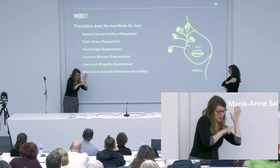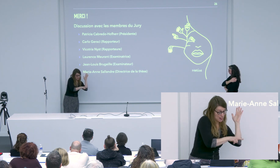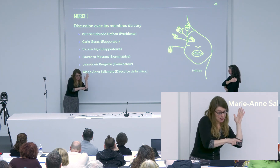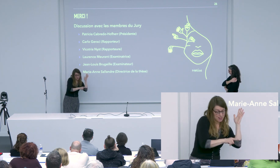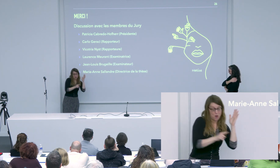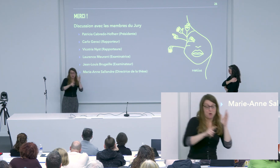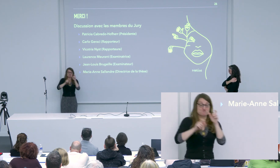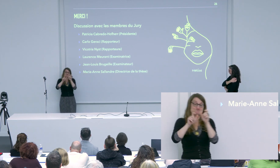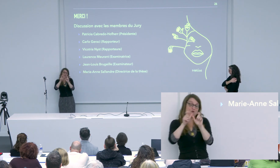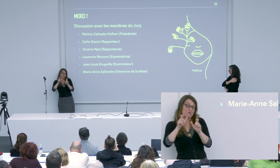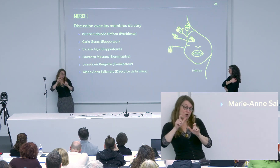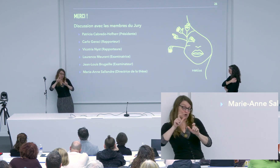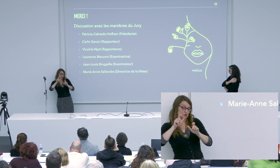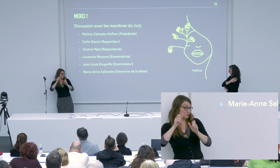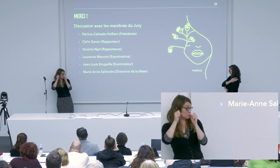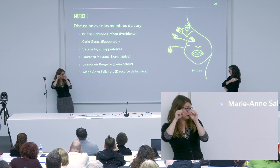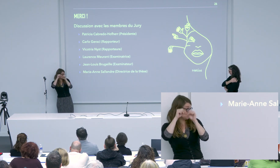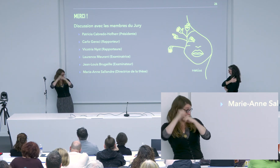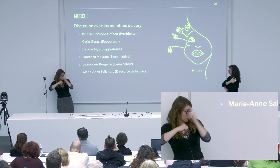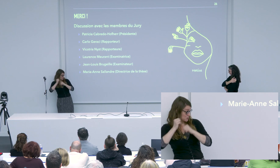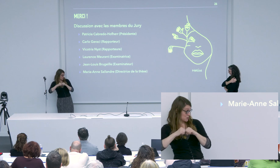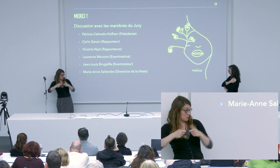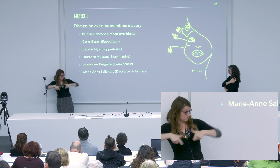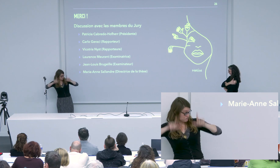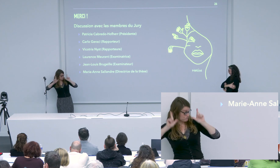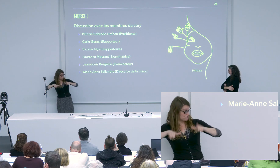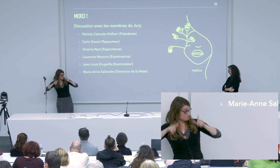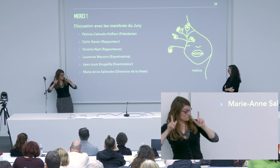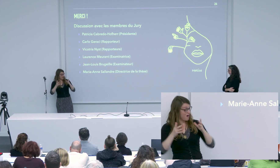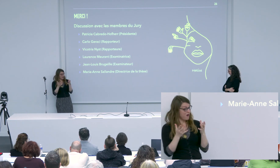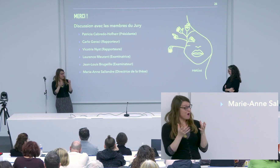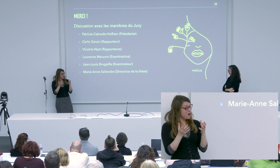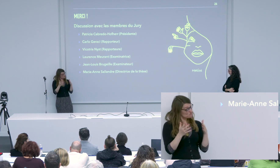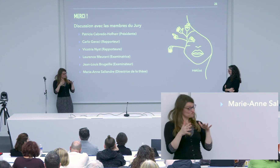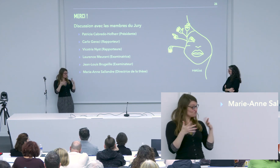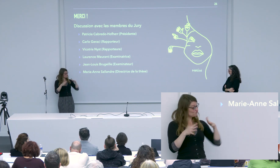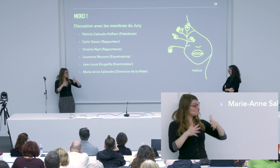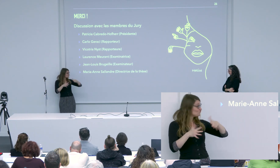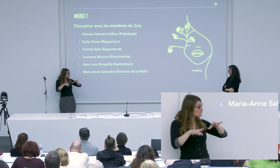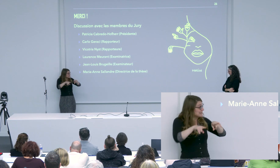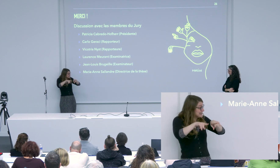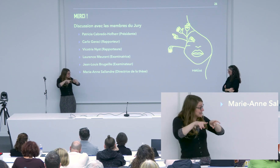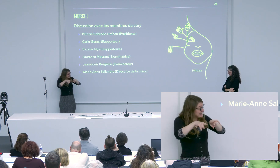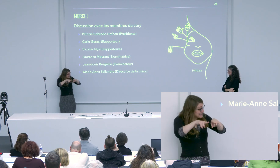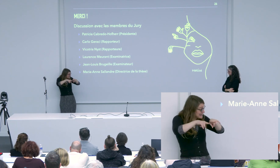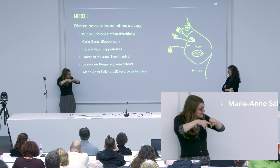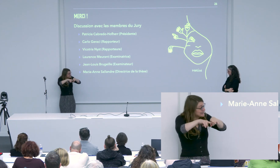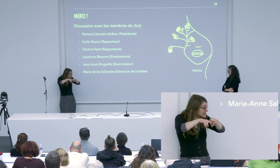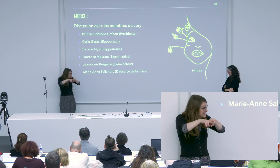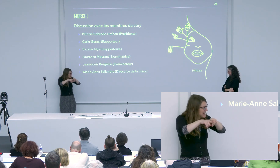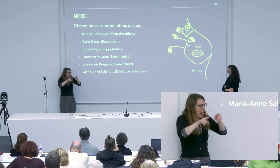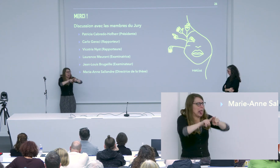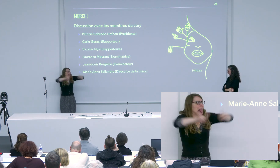où tu parles de structures morphologiques et quand tu parles des unités de transfert également, tu parles de structures